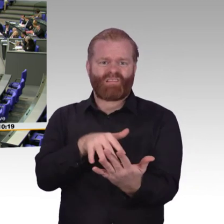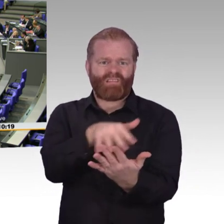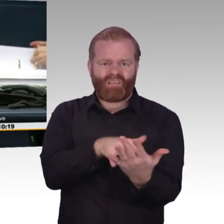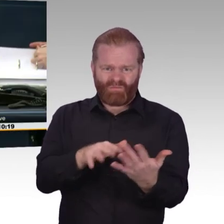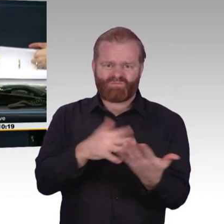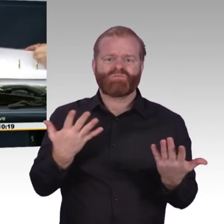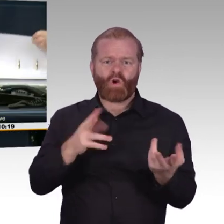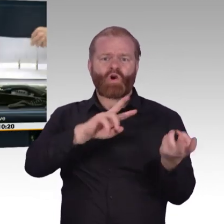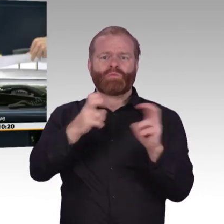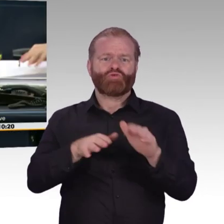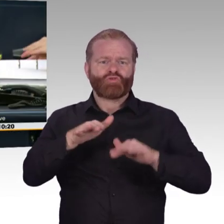Damit schließe ich die Aussprache.